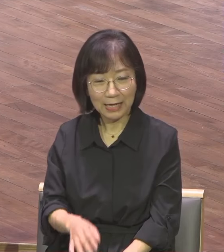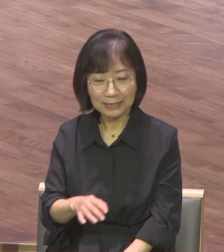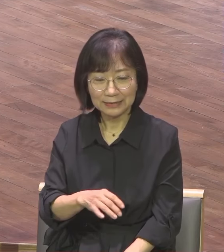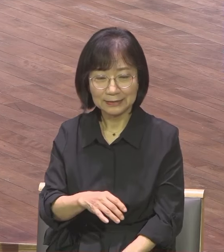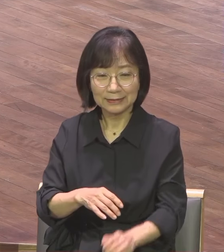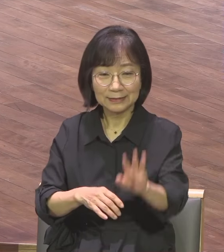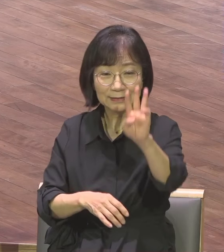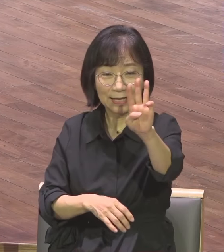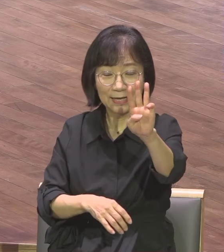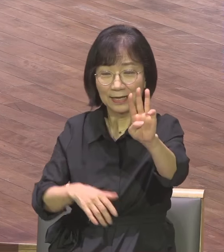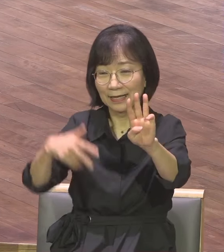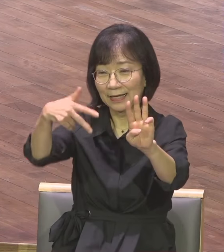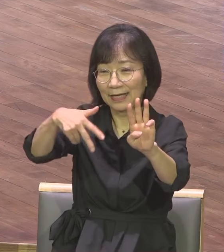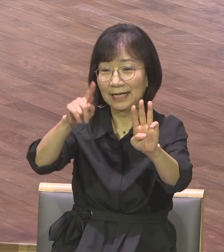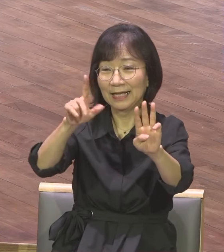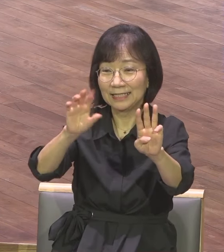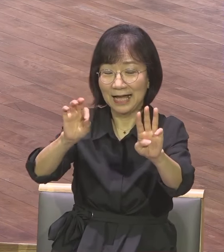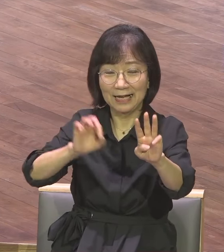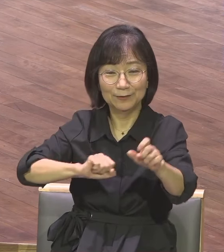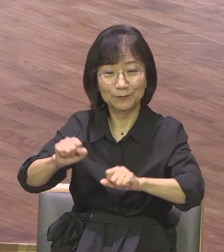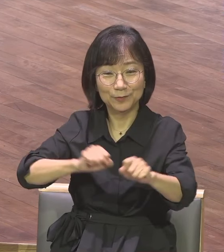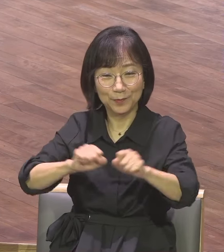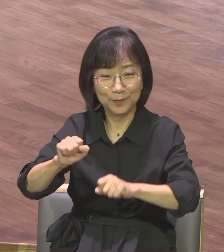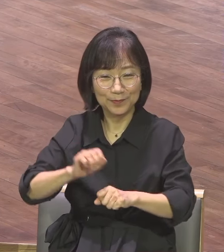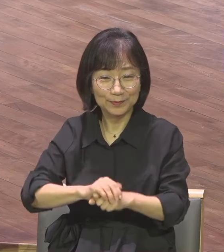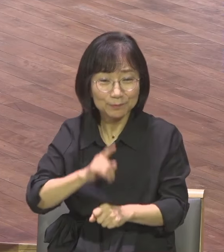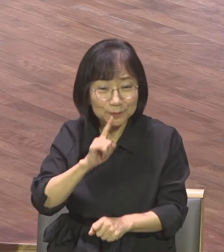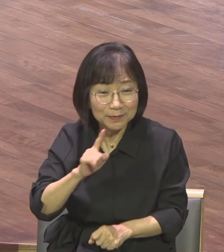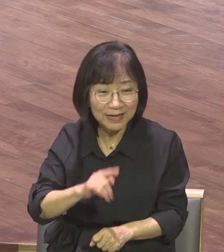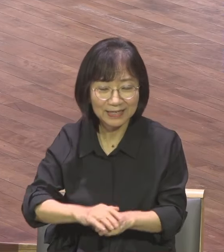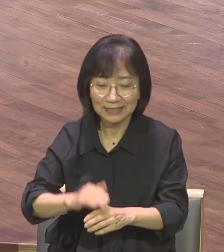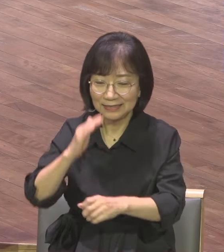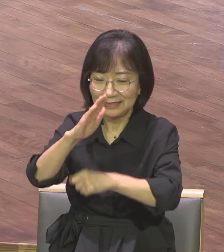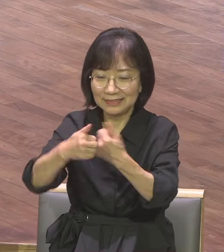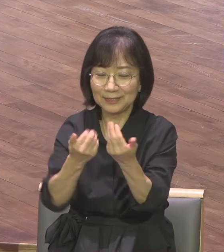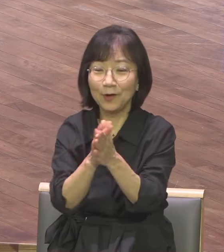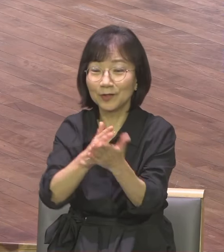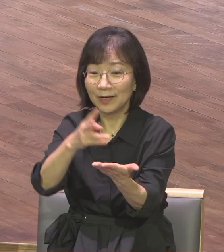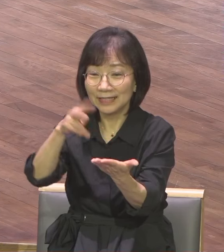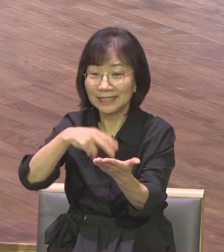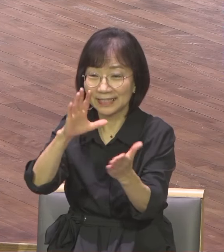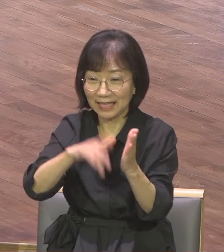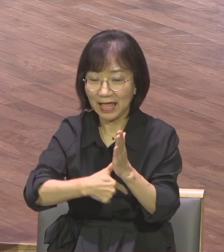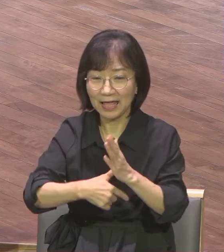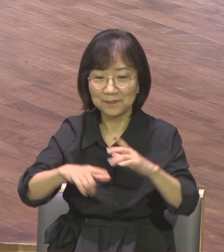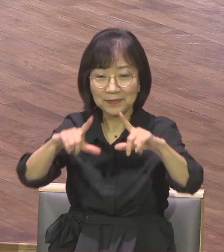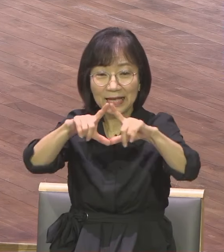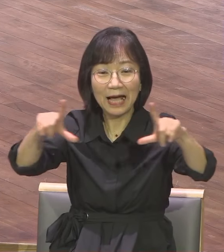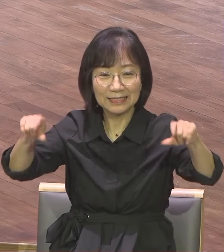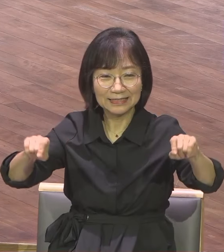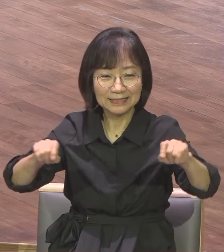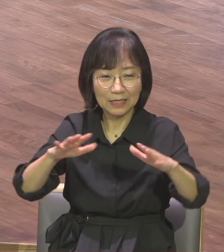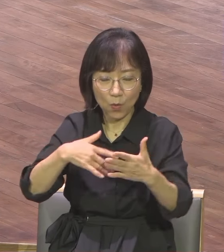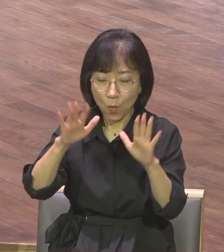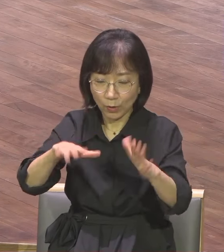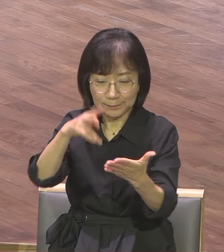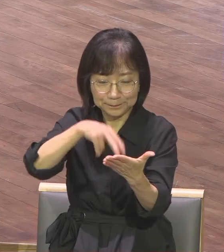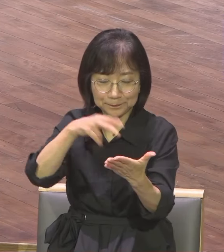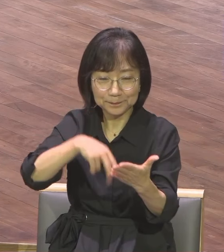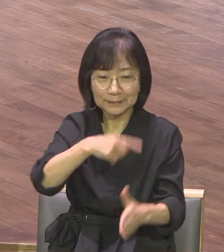왜냐하면 성경 카드가 있어요 카드가 서점에 가면 카드를 주거든 성경제끼기입니다 하루에